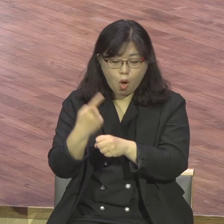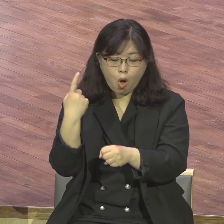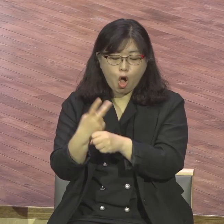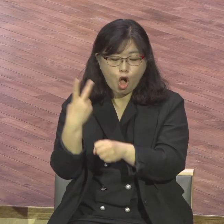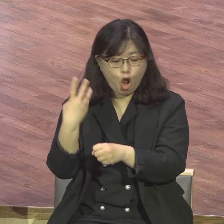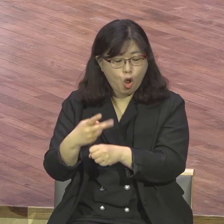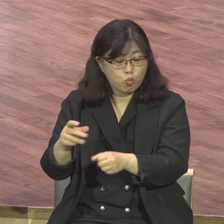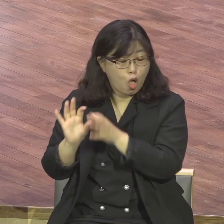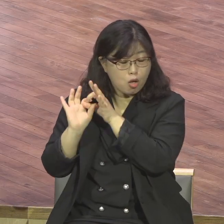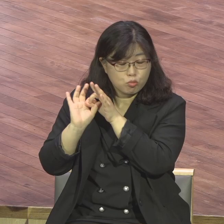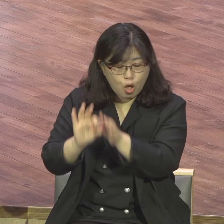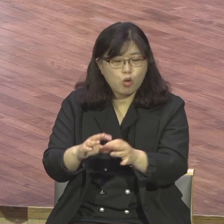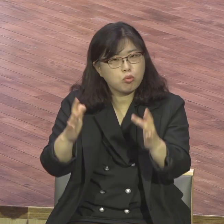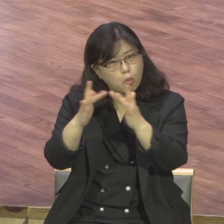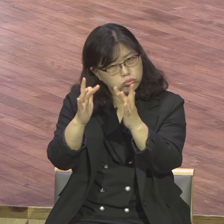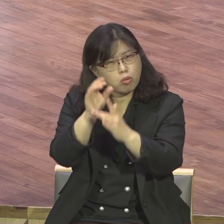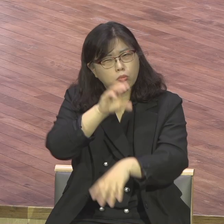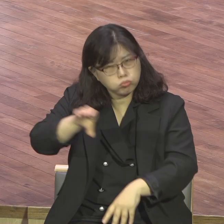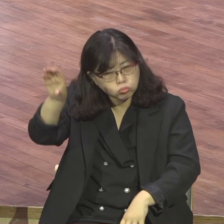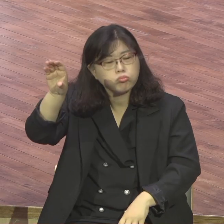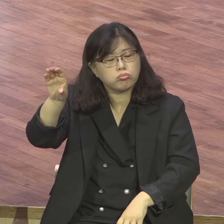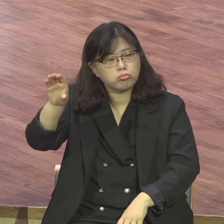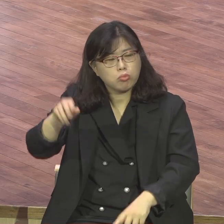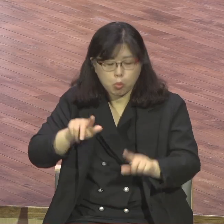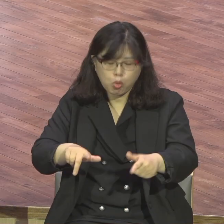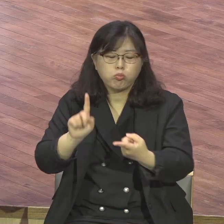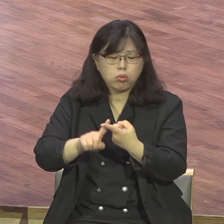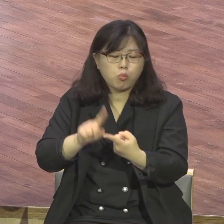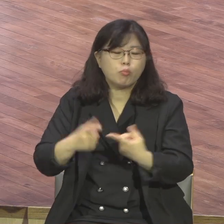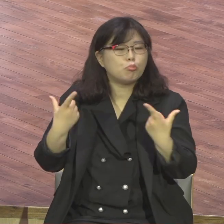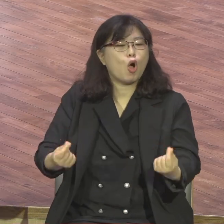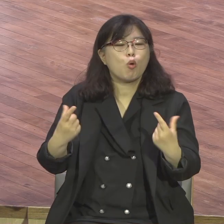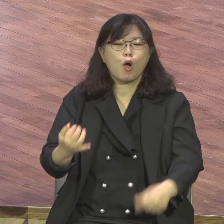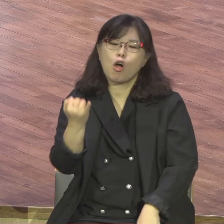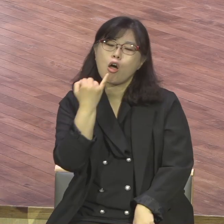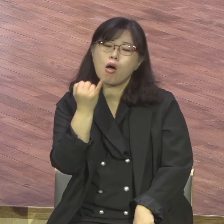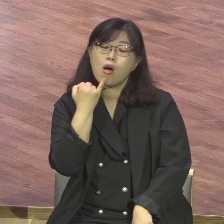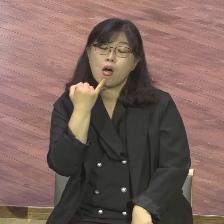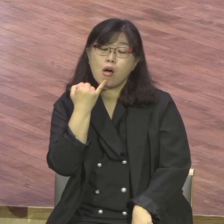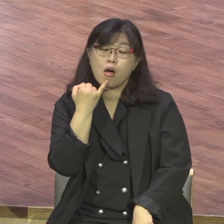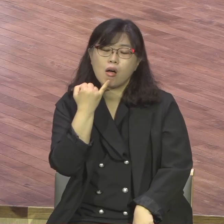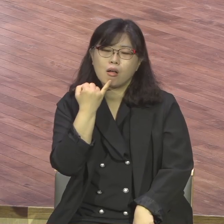부득이해서 몸이 아파서 도저히 교회 갈 수 없어요 상황이 그래 돼서 하나님 다 보고 계시잖아요